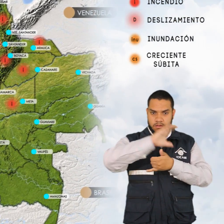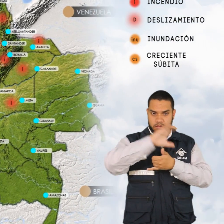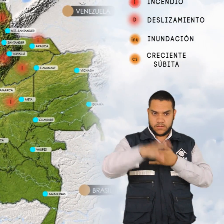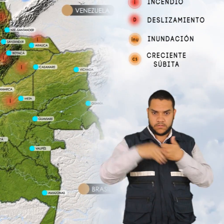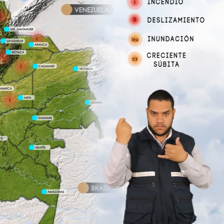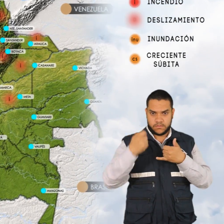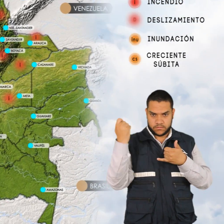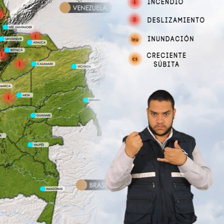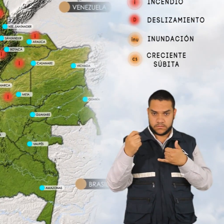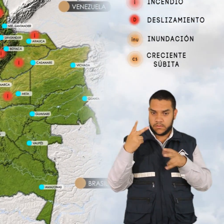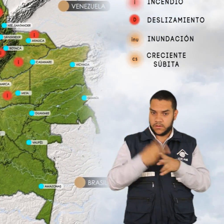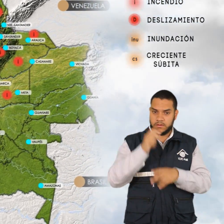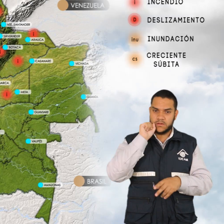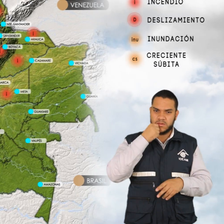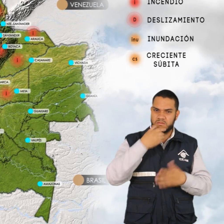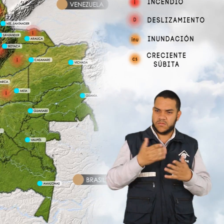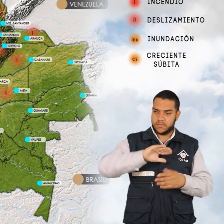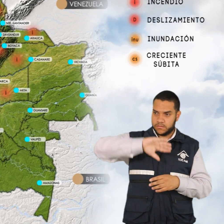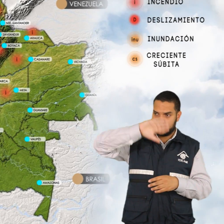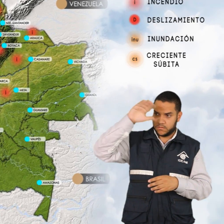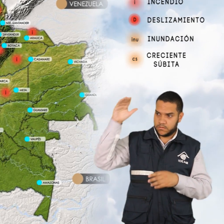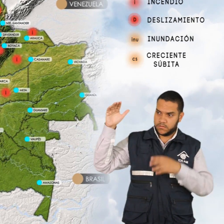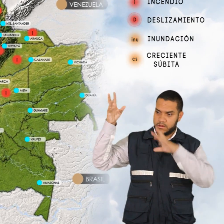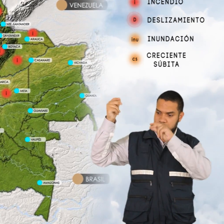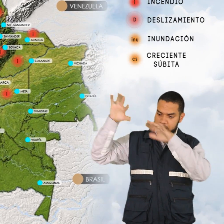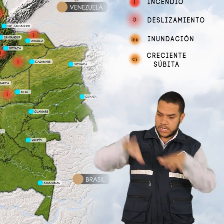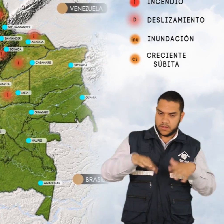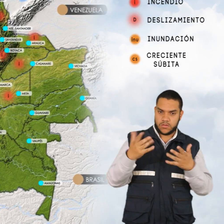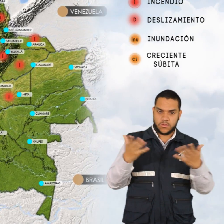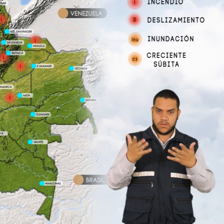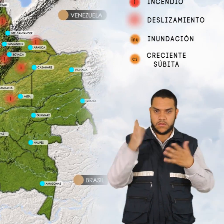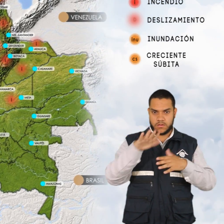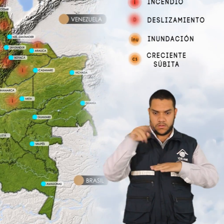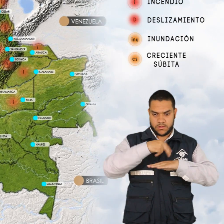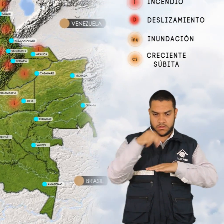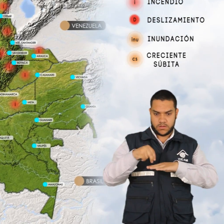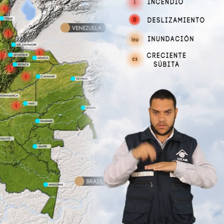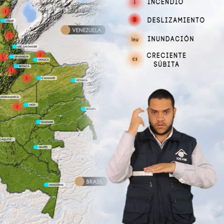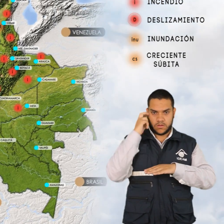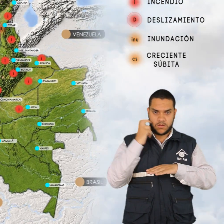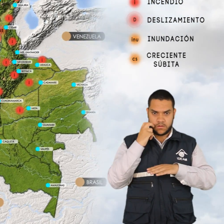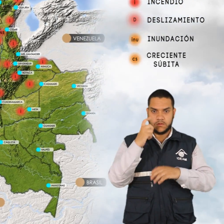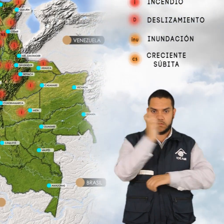Tenemos también alerta en naranja por deslizamiento de tierra en sectores del departamento de Nariño, Chocó y Putumayo.